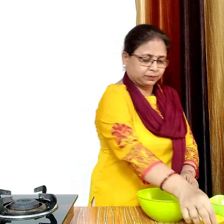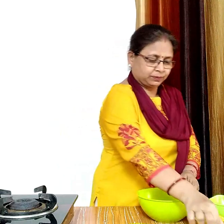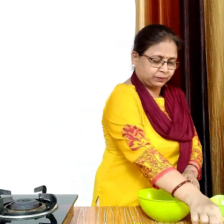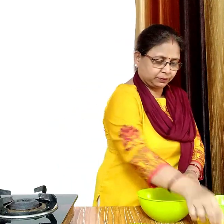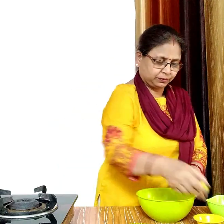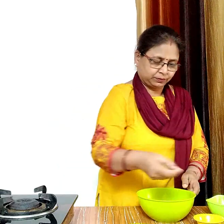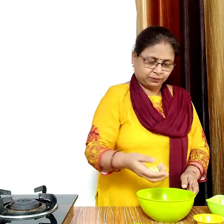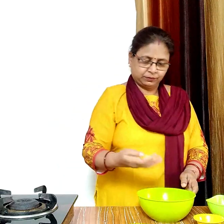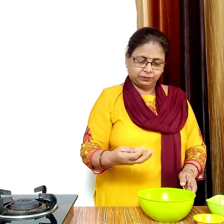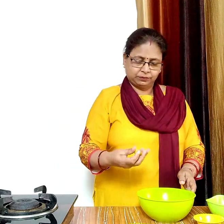नीबू का रस्ट डाल कर